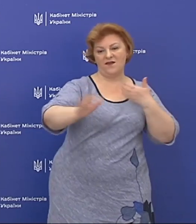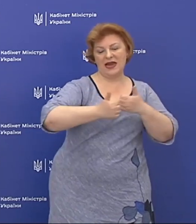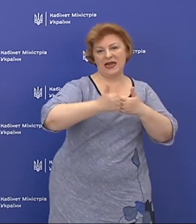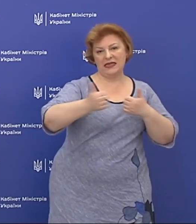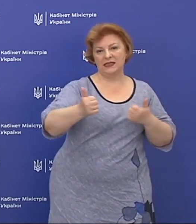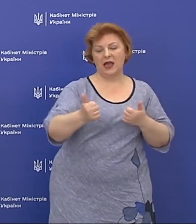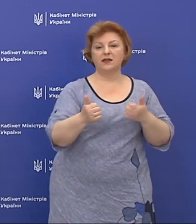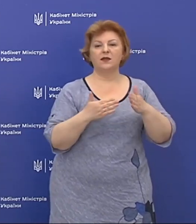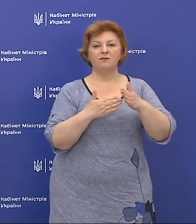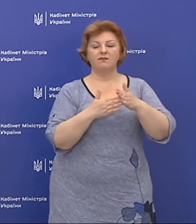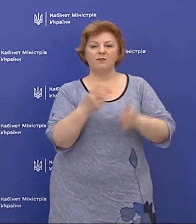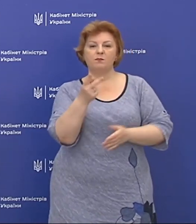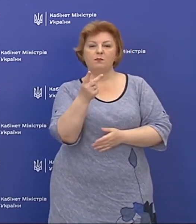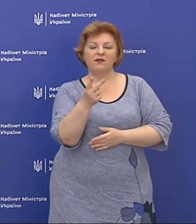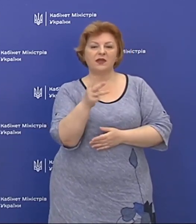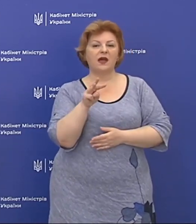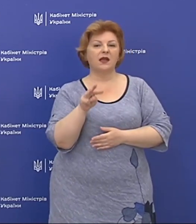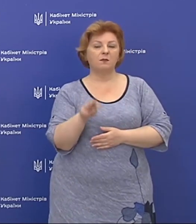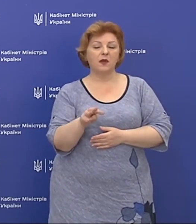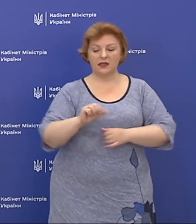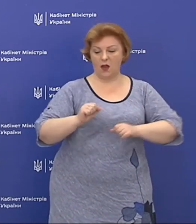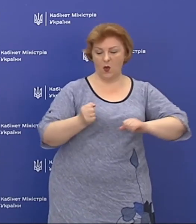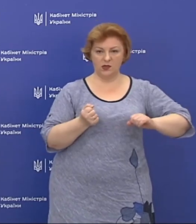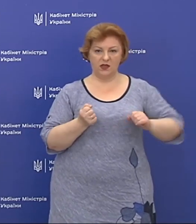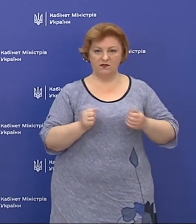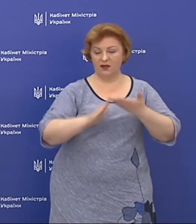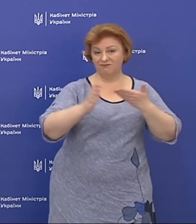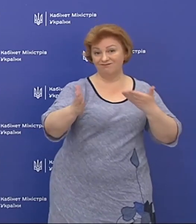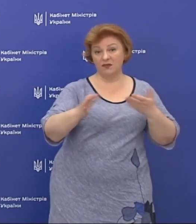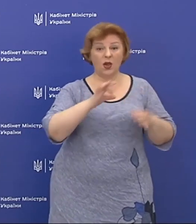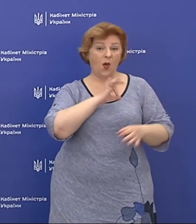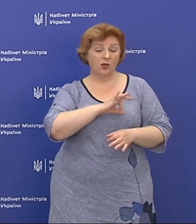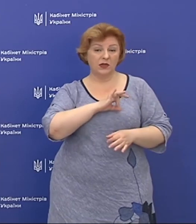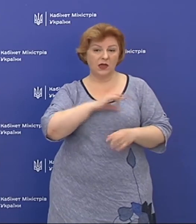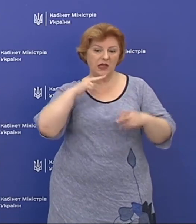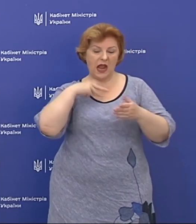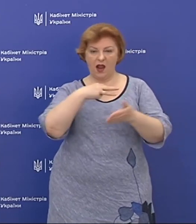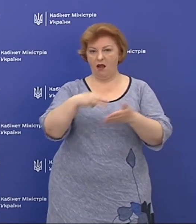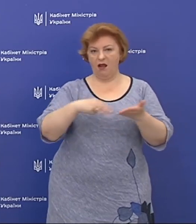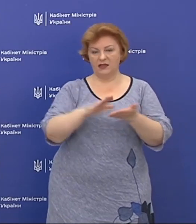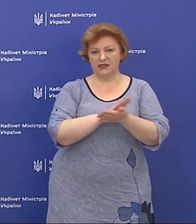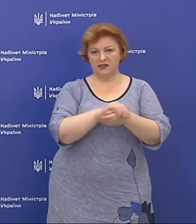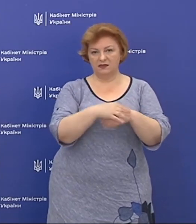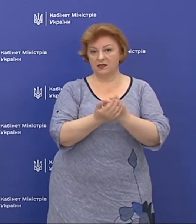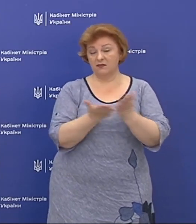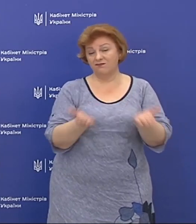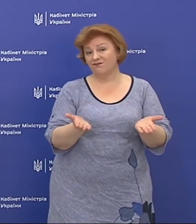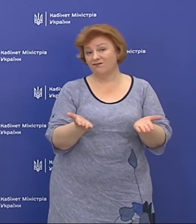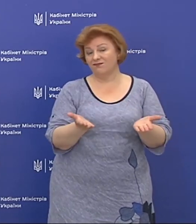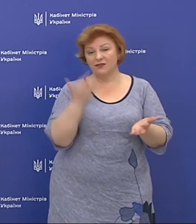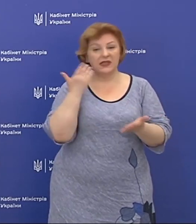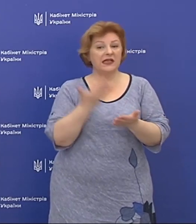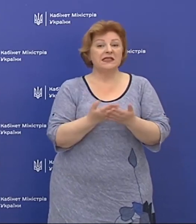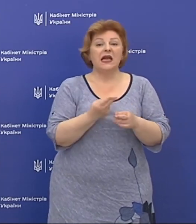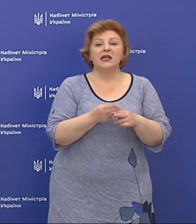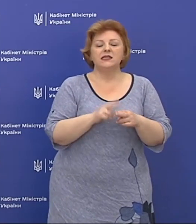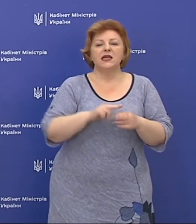1,5 метра один бід одного та користування антисептиками. Мені здається, що це